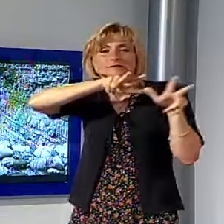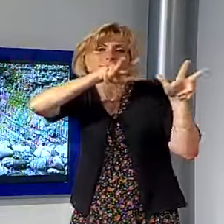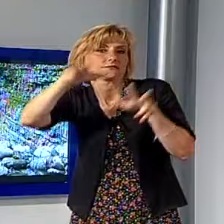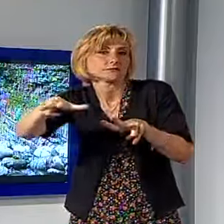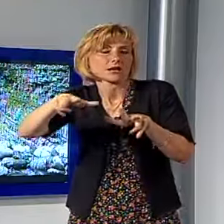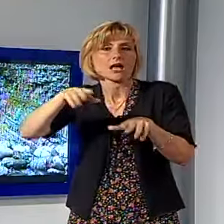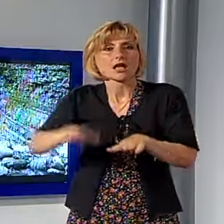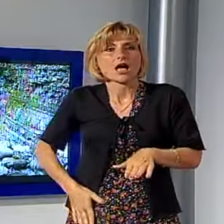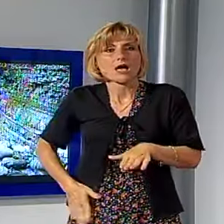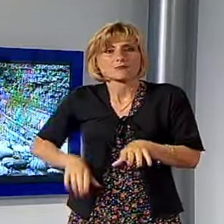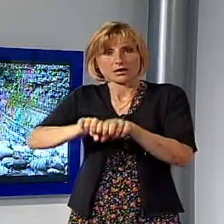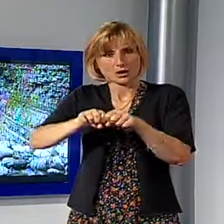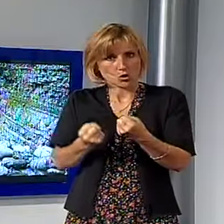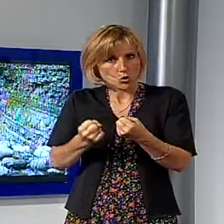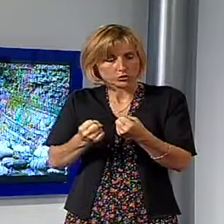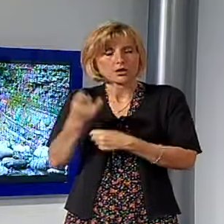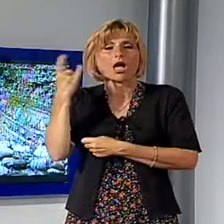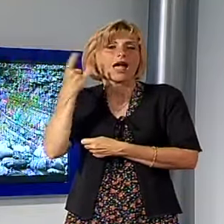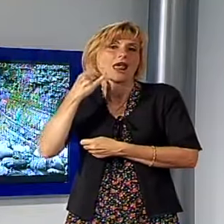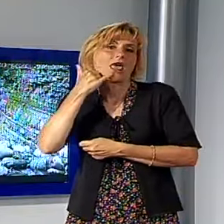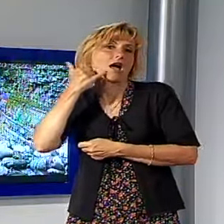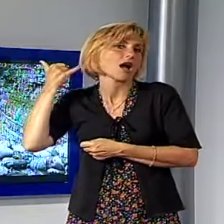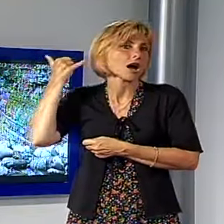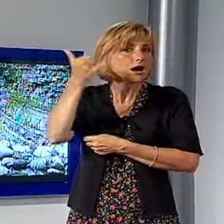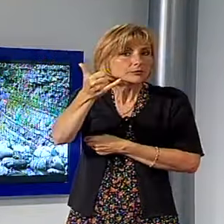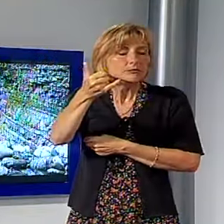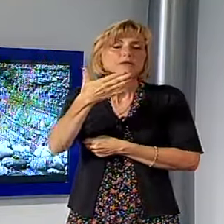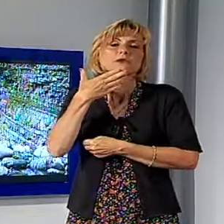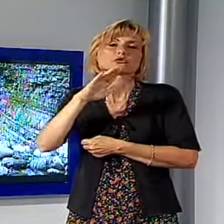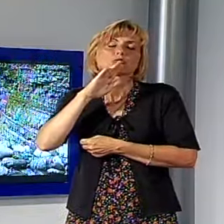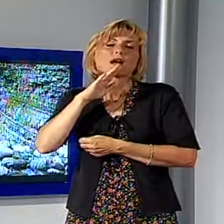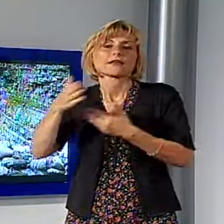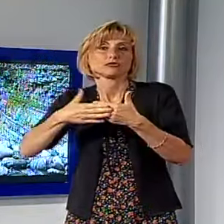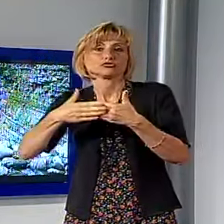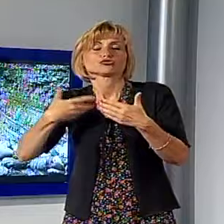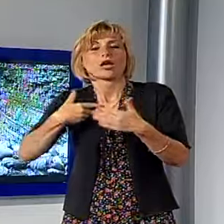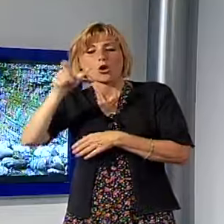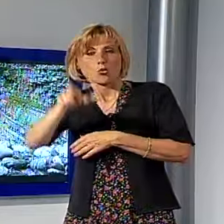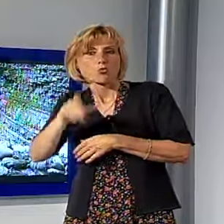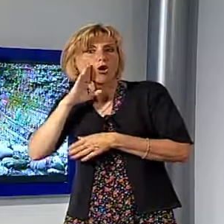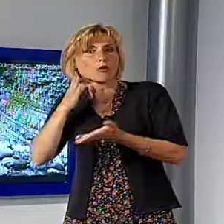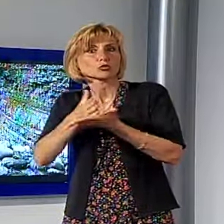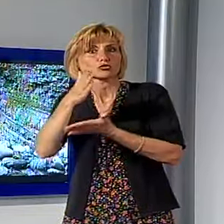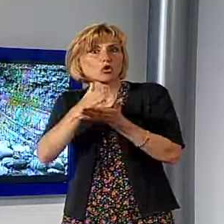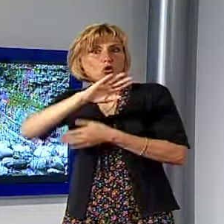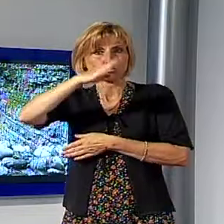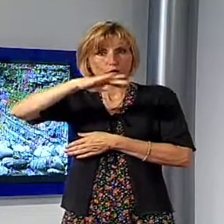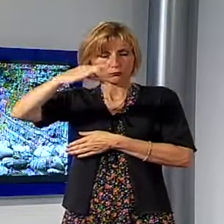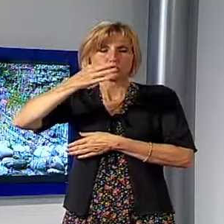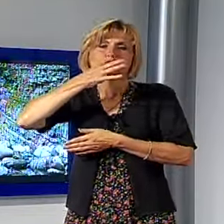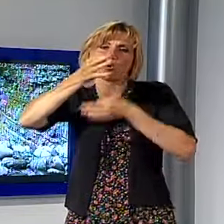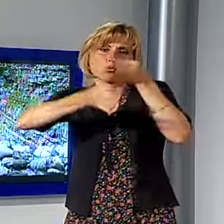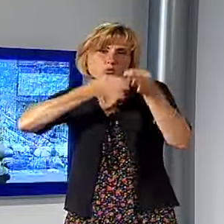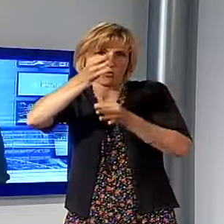gamba. Scattato l'allarme, per fortuna nelle vicinanze, si trovava un volontario del soccorso alpino, che gli ha potuto così prestare le prime cure.